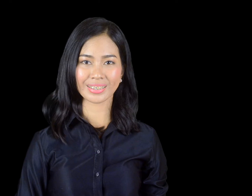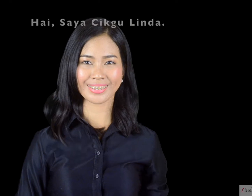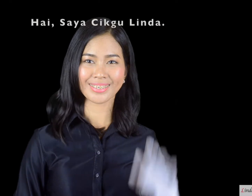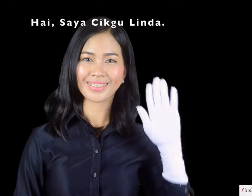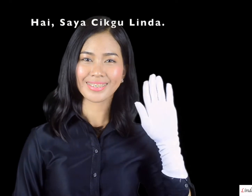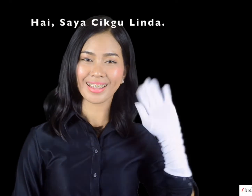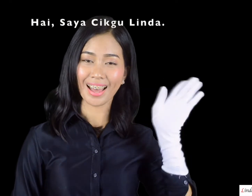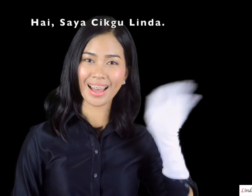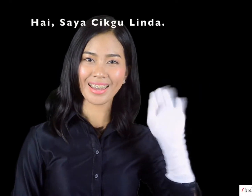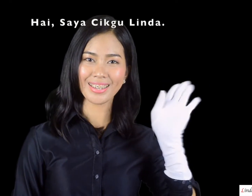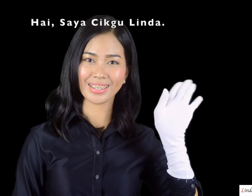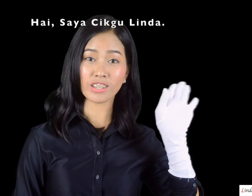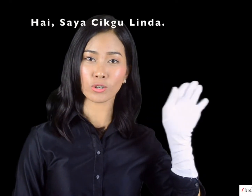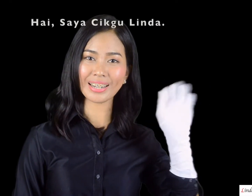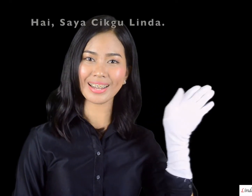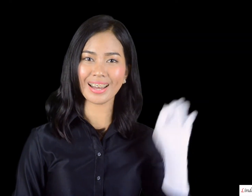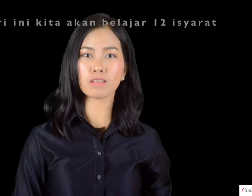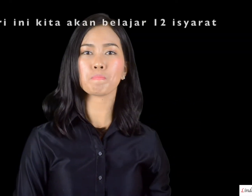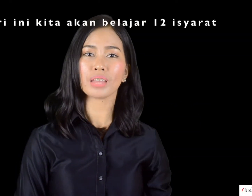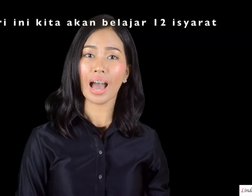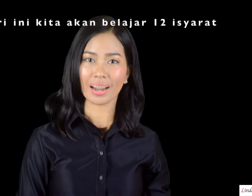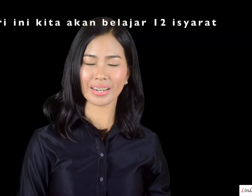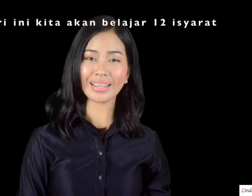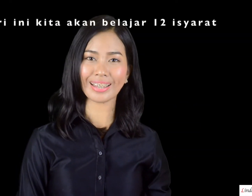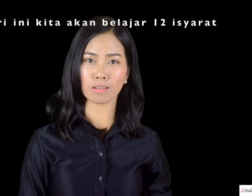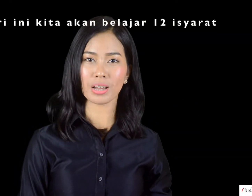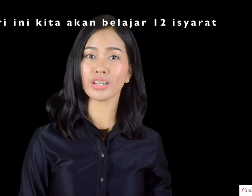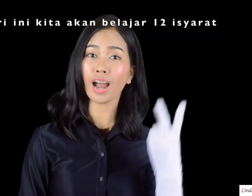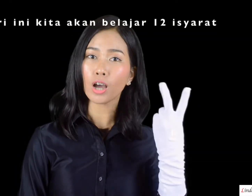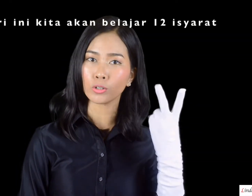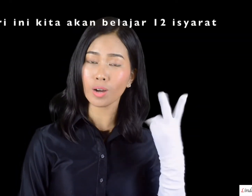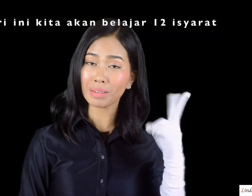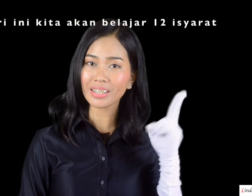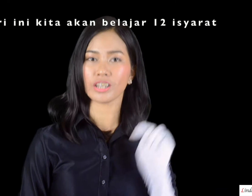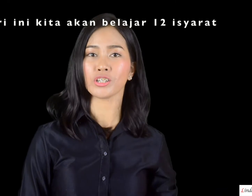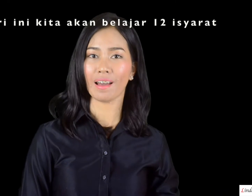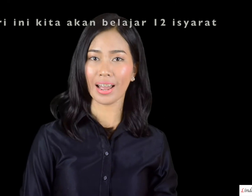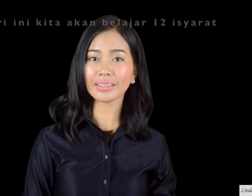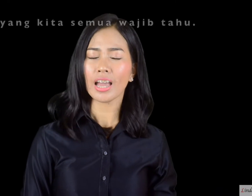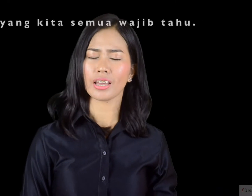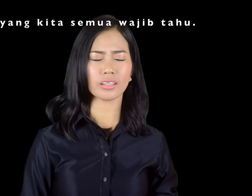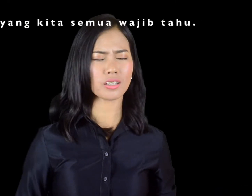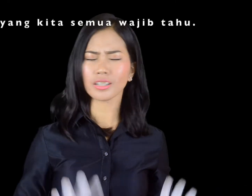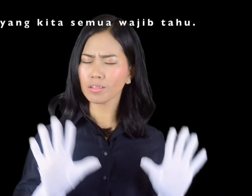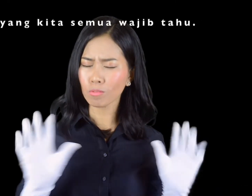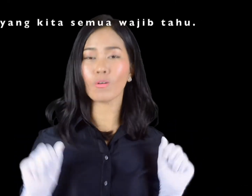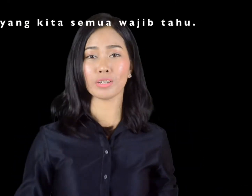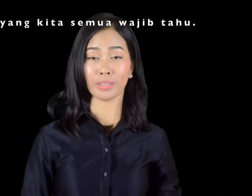Hai, saya Cigu Linda. Hari ini kita akan belajar 12 isyarat yang kita semua wajib tahu.